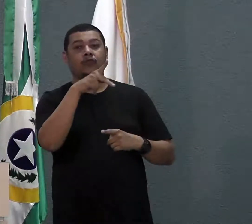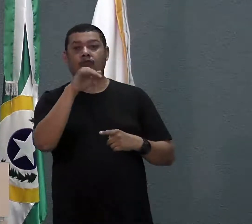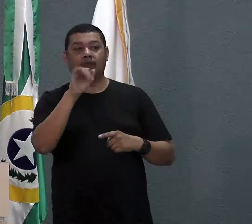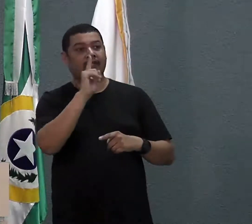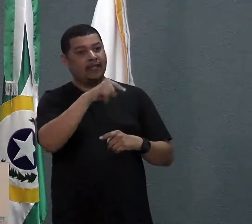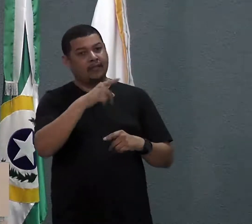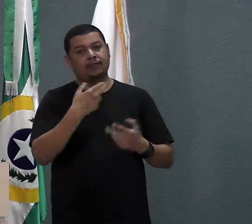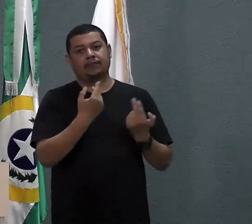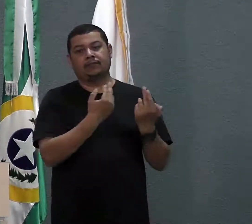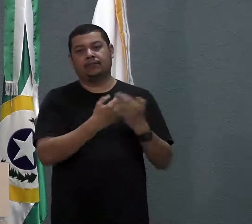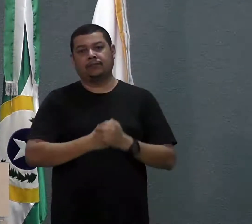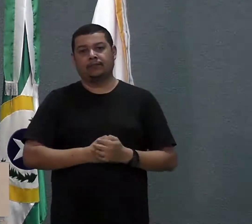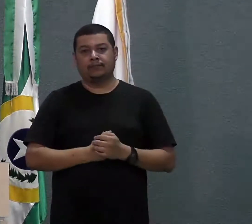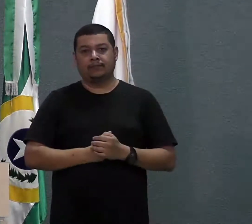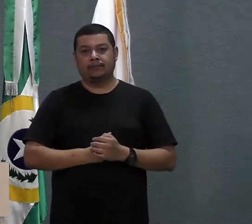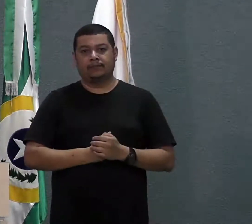realmente.